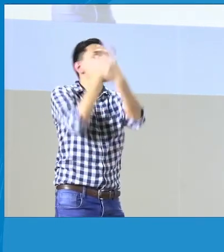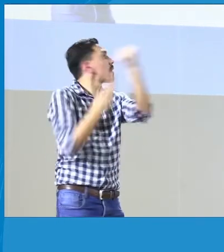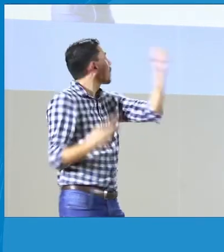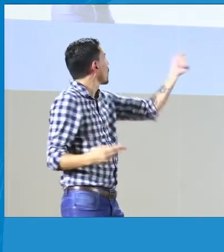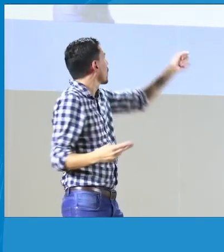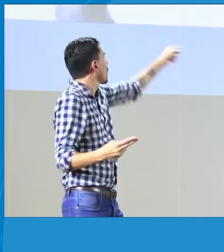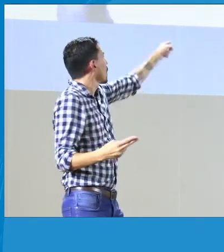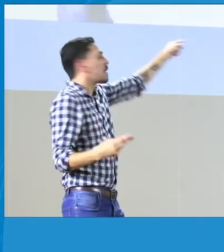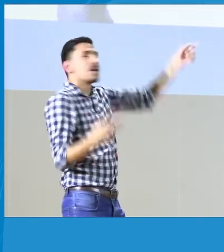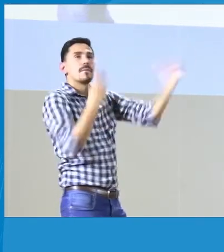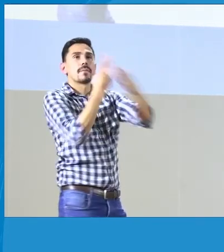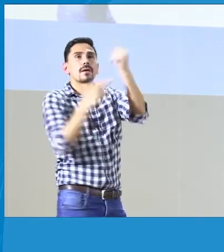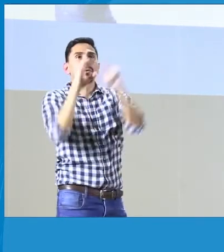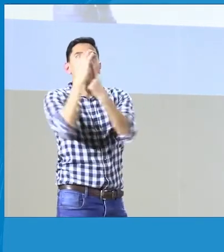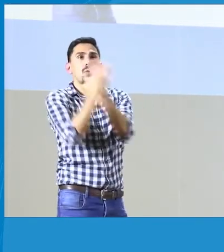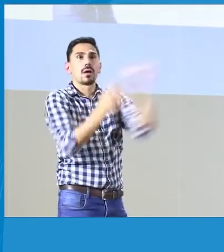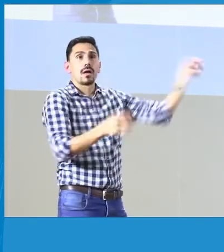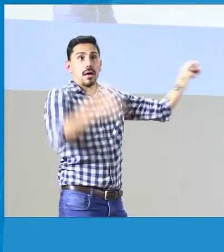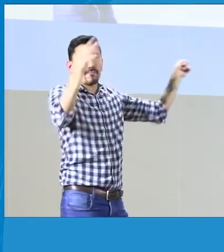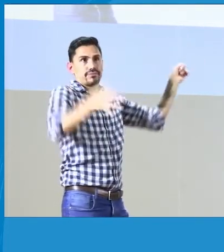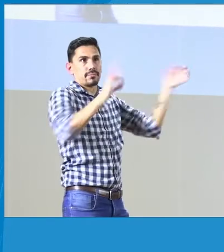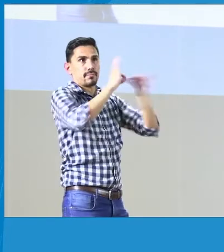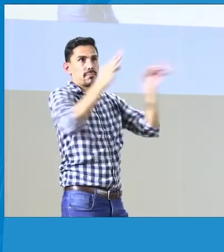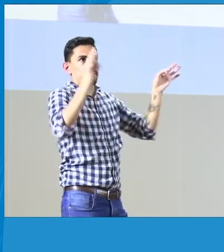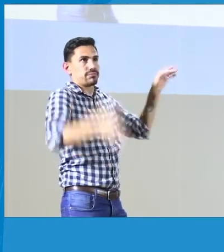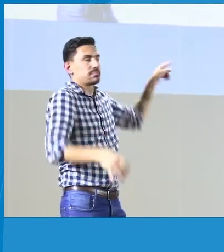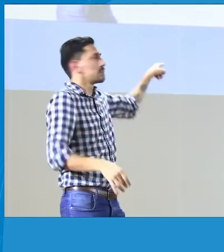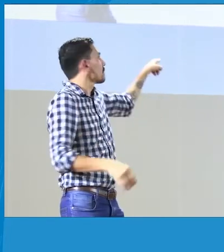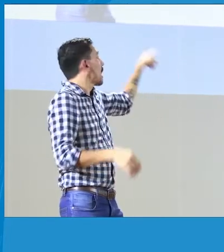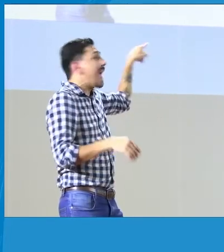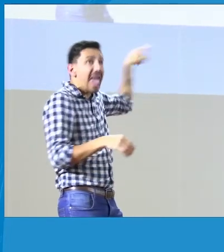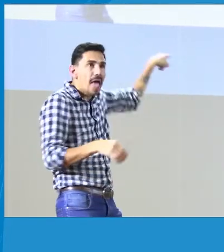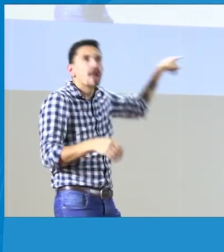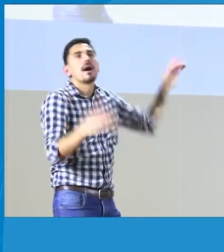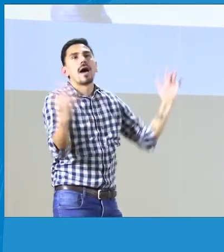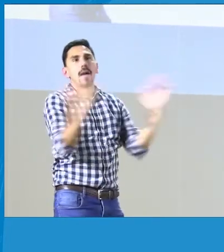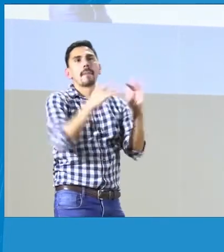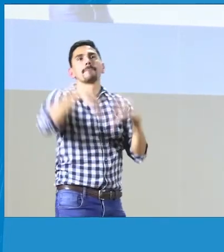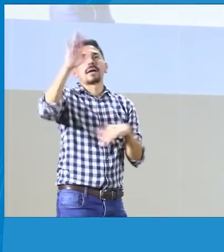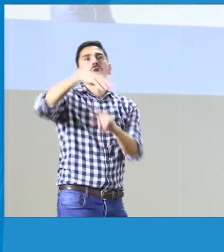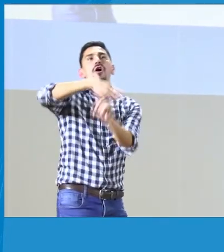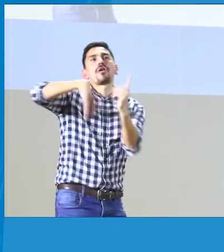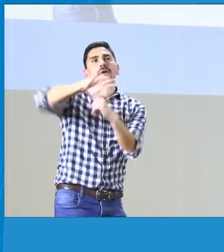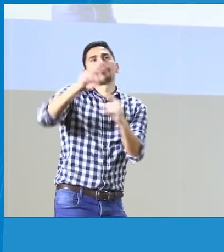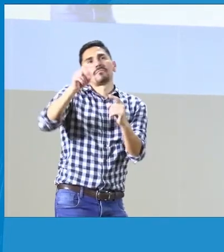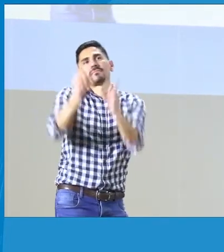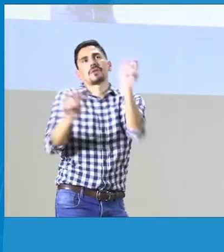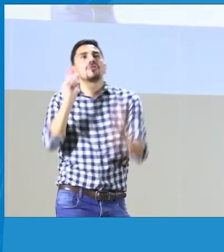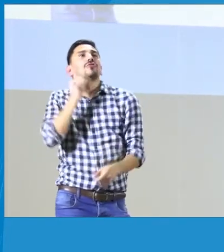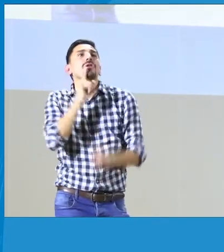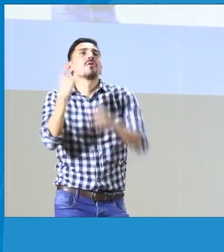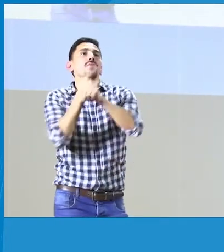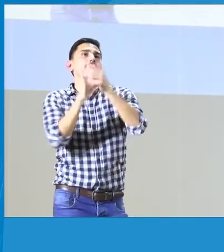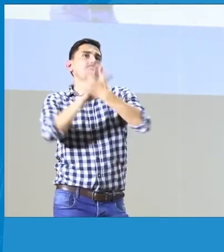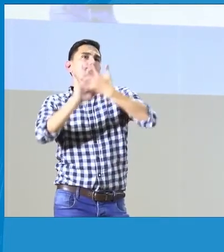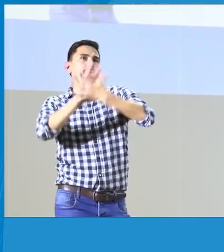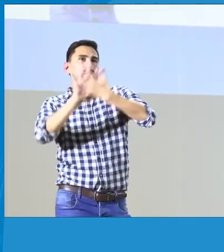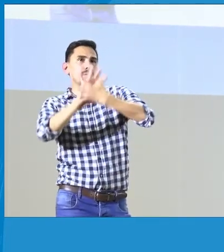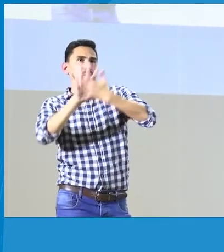bilingüe bicultural. Así se llama esta modalidad. Entonces, esta es la oferta que se hace